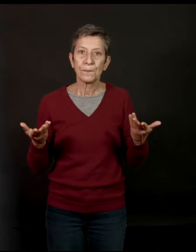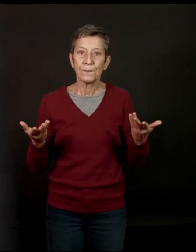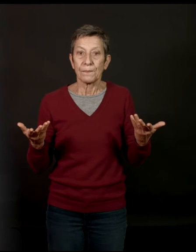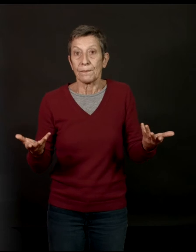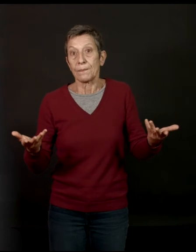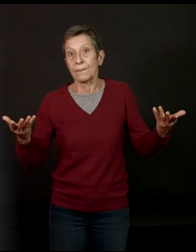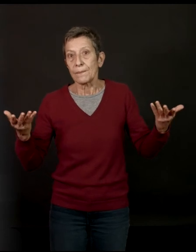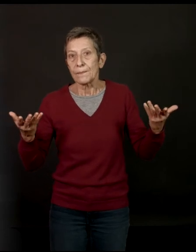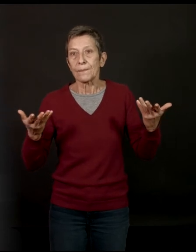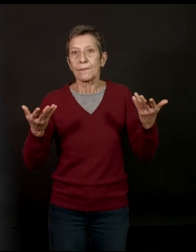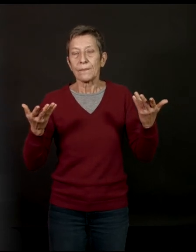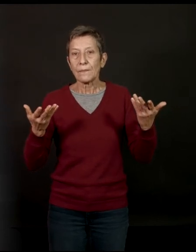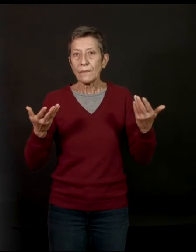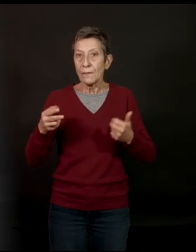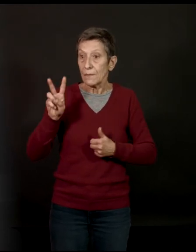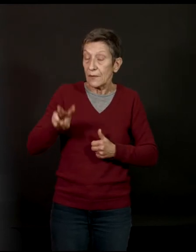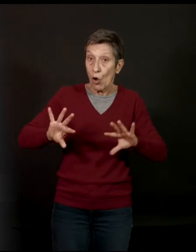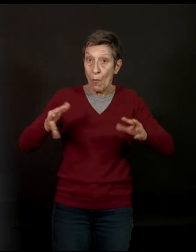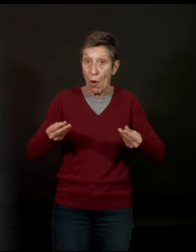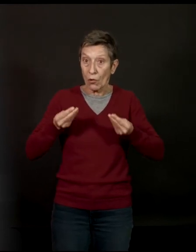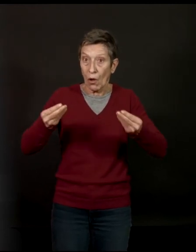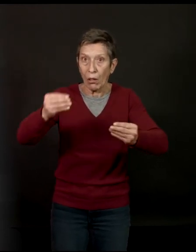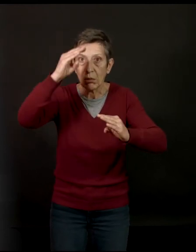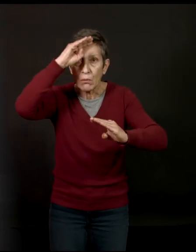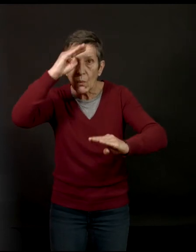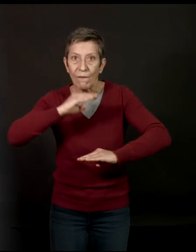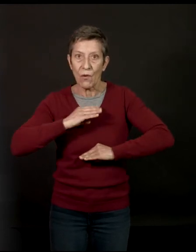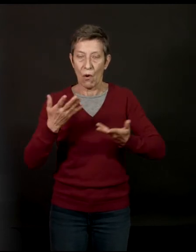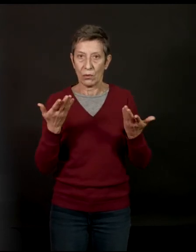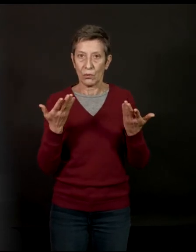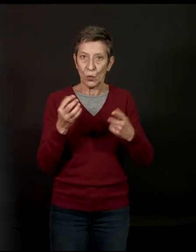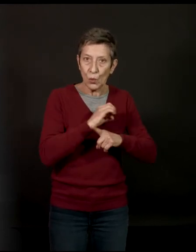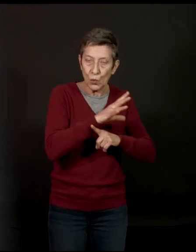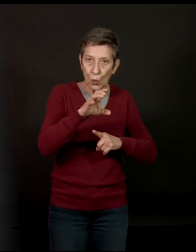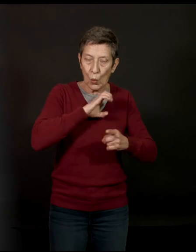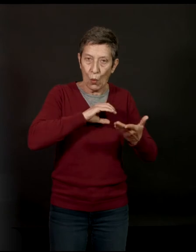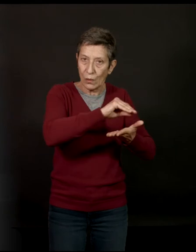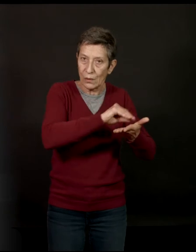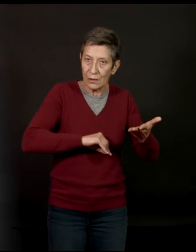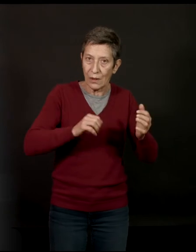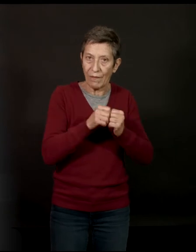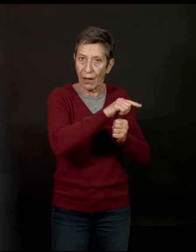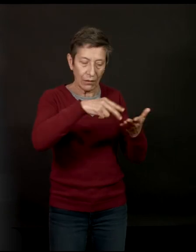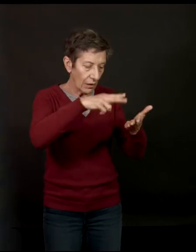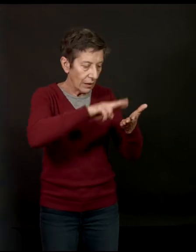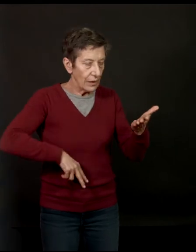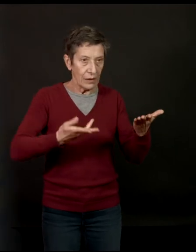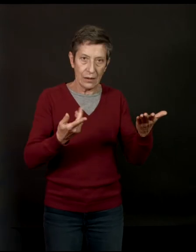essayer de rendre confiance et de faire des journaux où les gens ont l'impression qu'on leur donne leur place est vraiment un